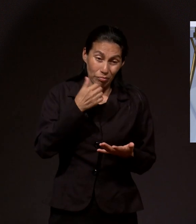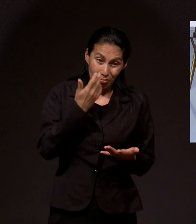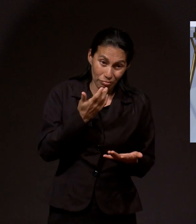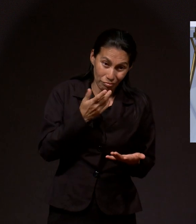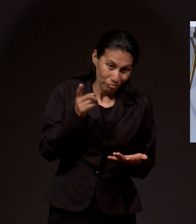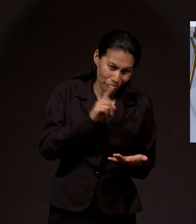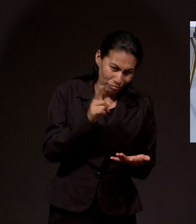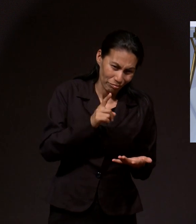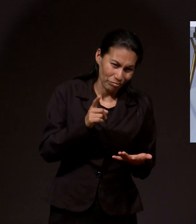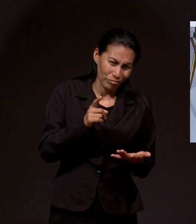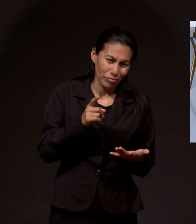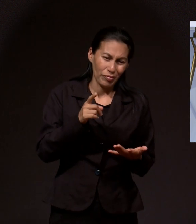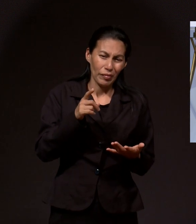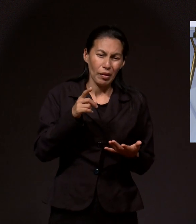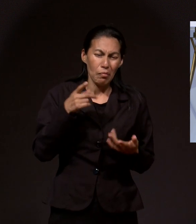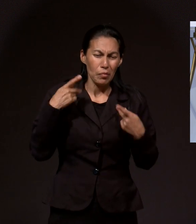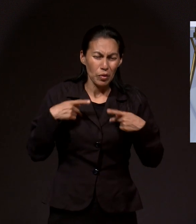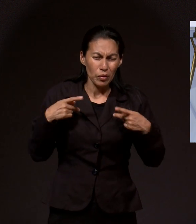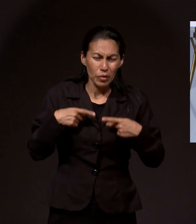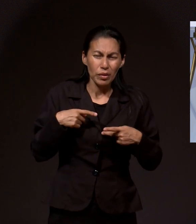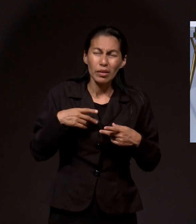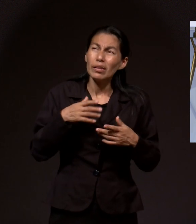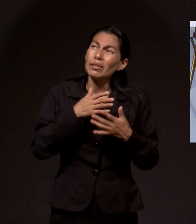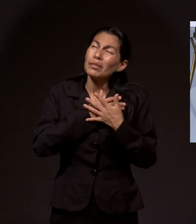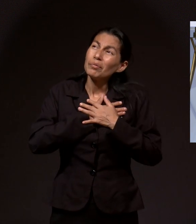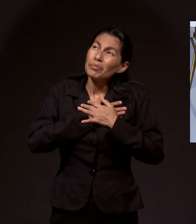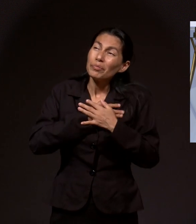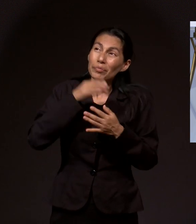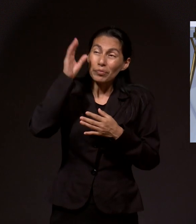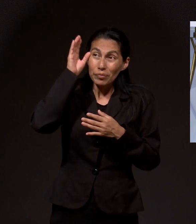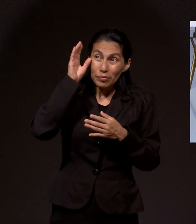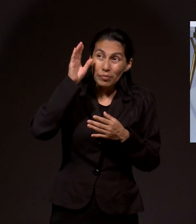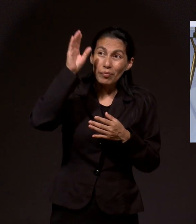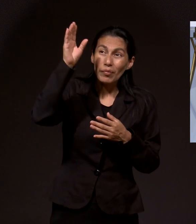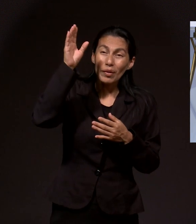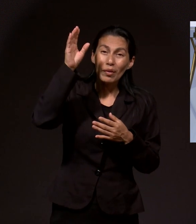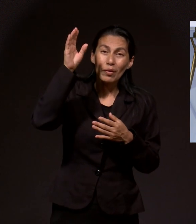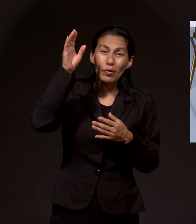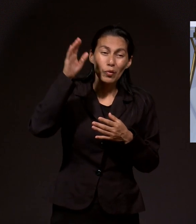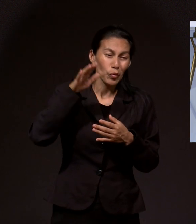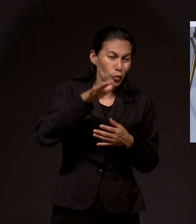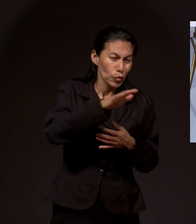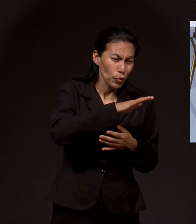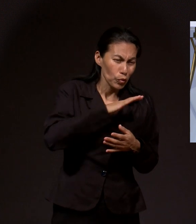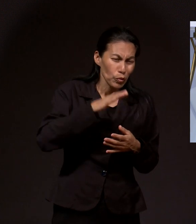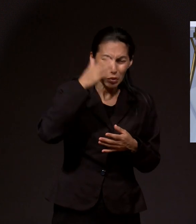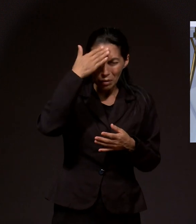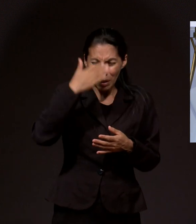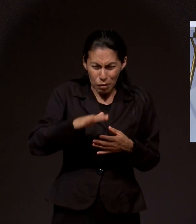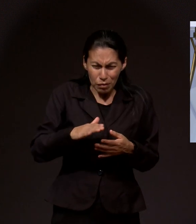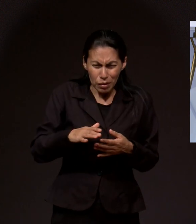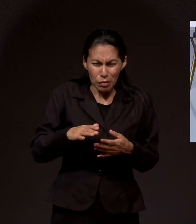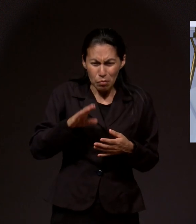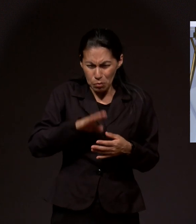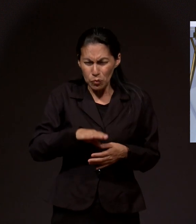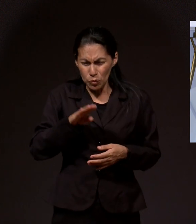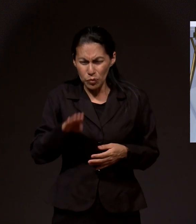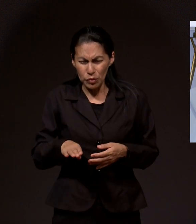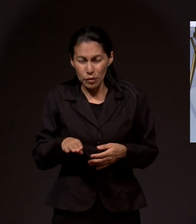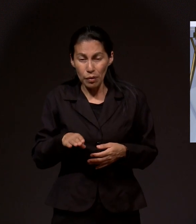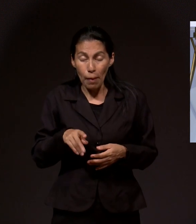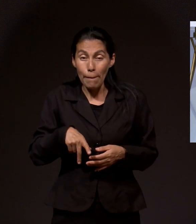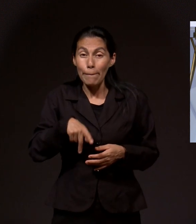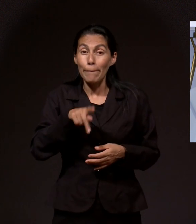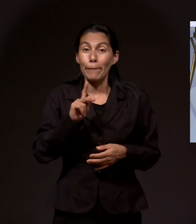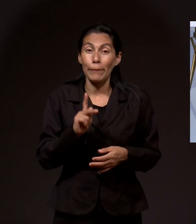Realmente la muerte es, digámoslo así, todos vamos a morir.